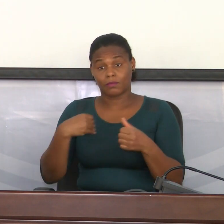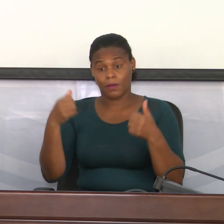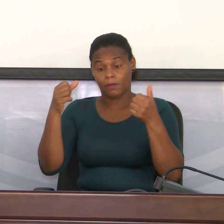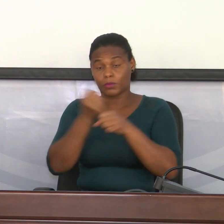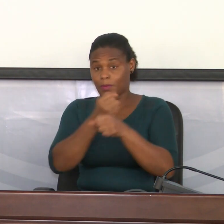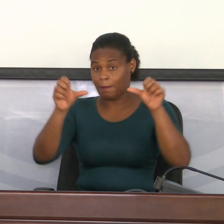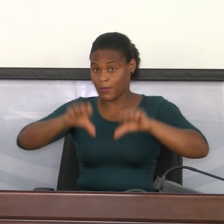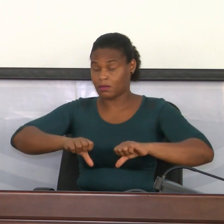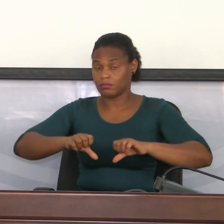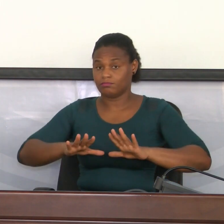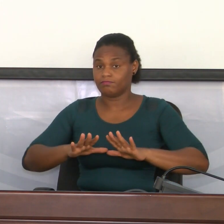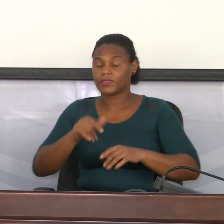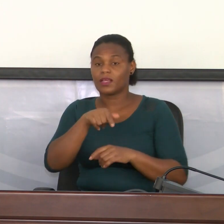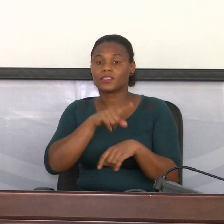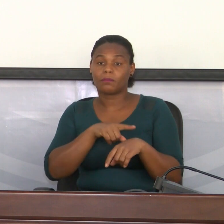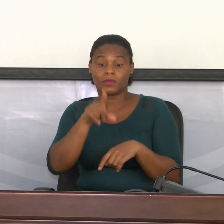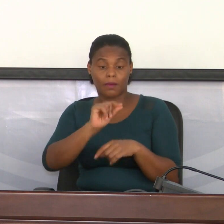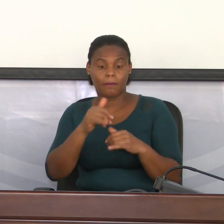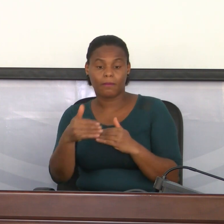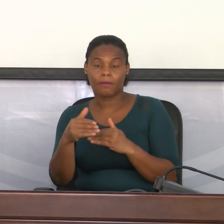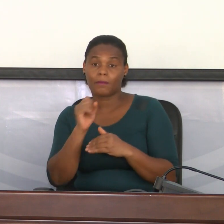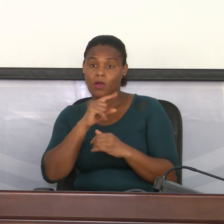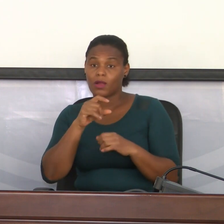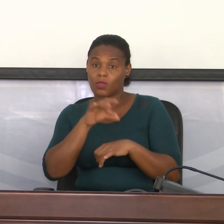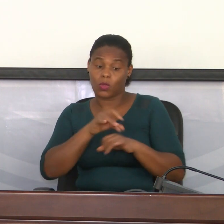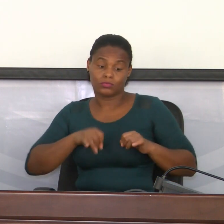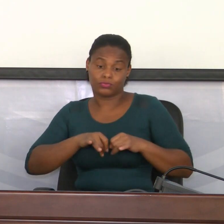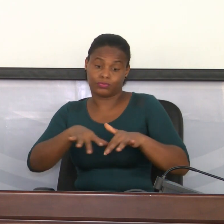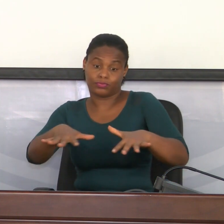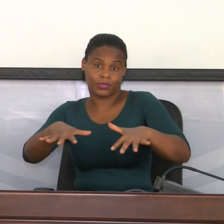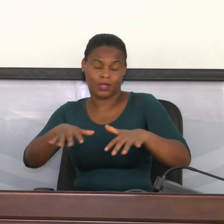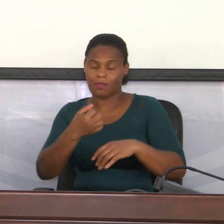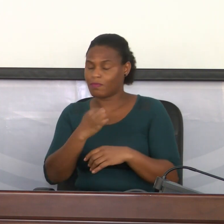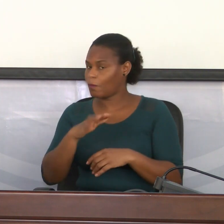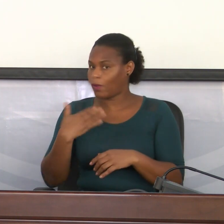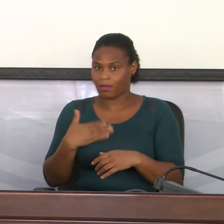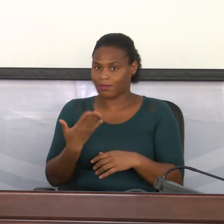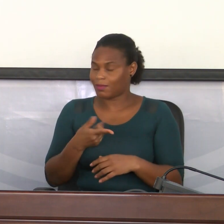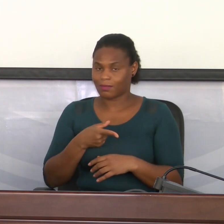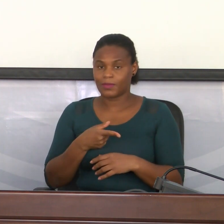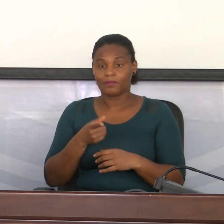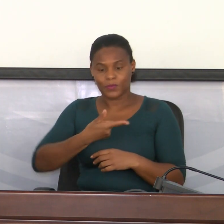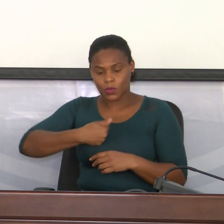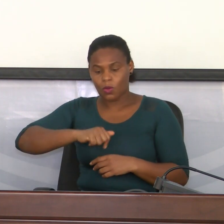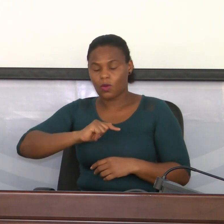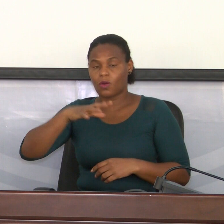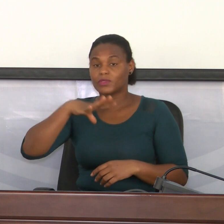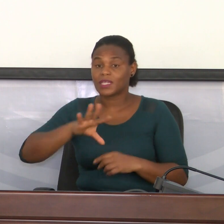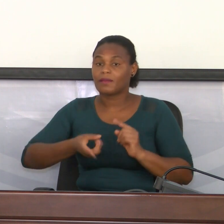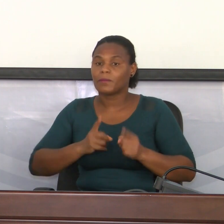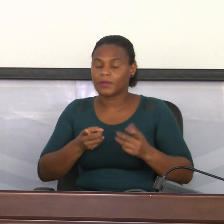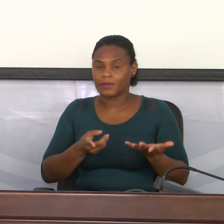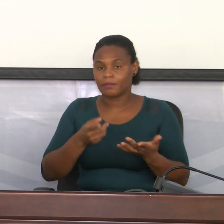E também esses períodos são propícios para o alastramento da infecção e não é isso que nós queremos. Nós queremos que